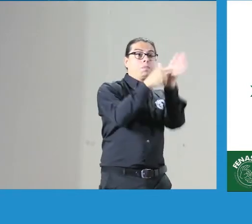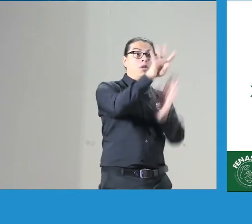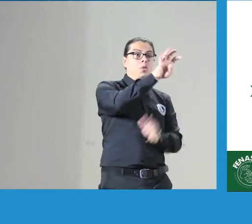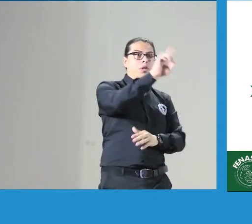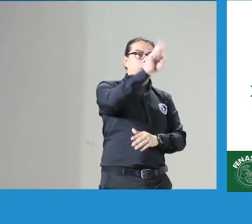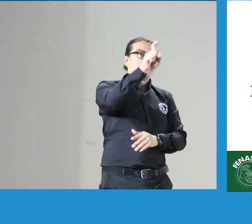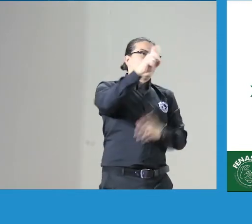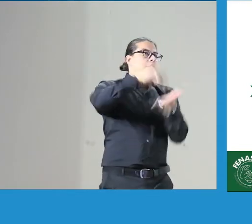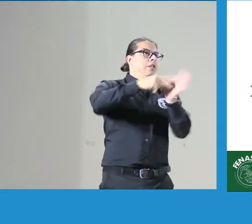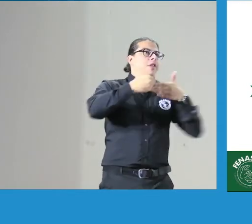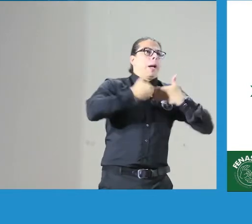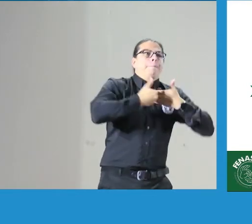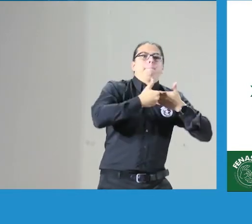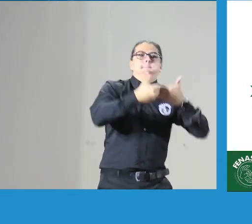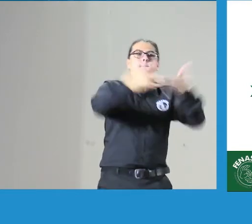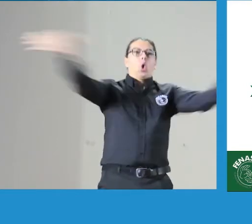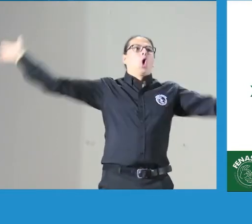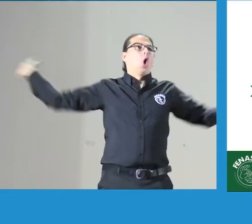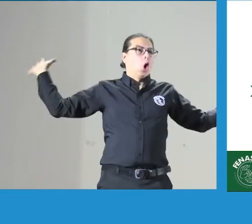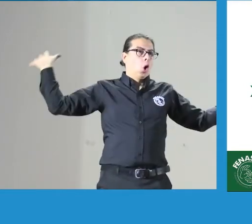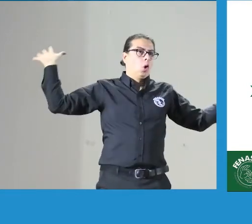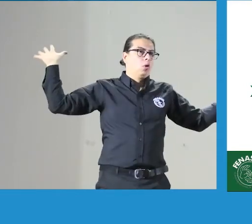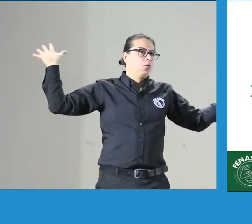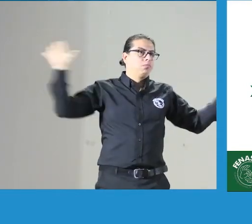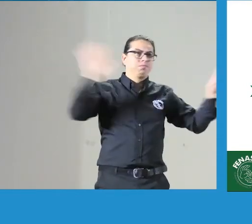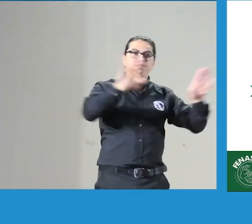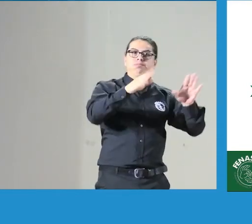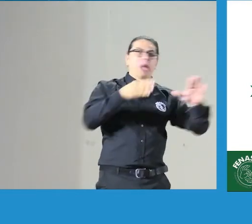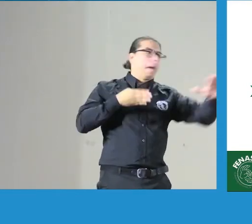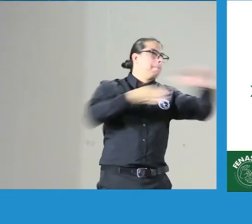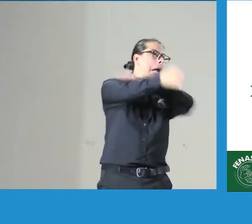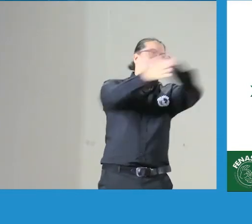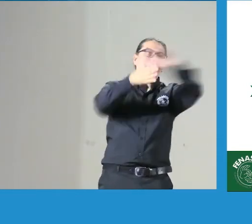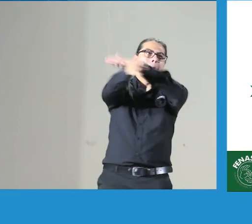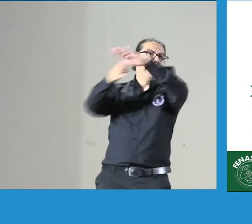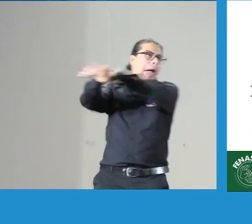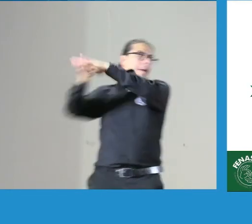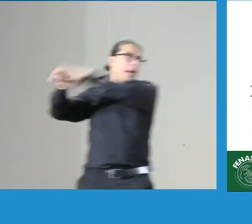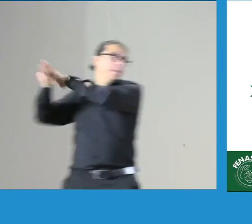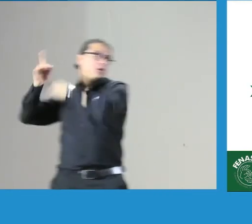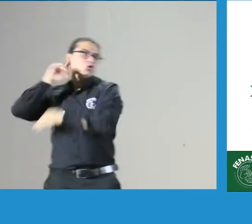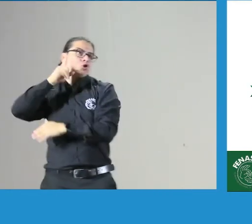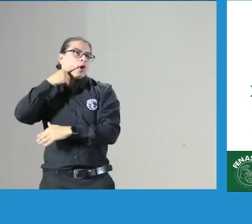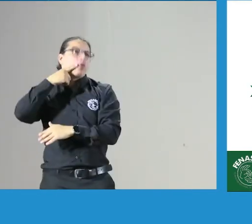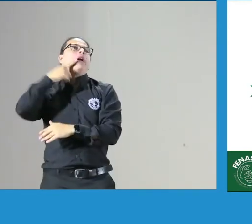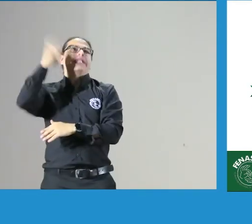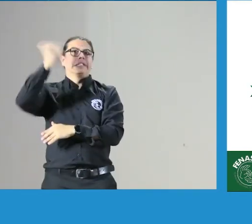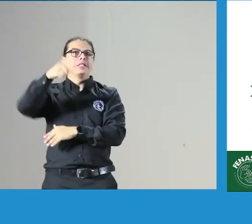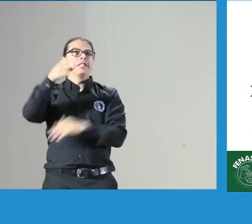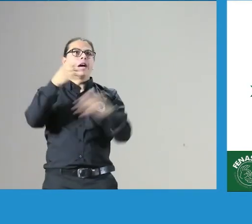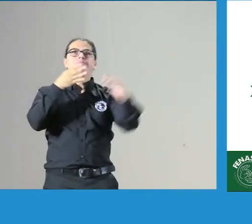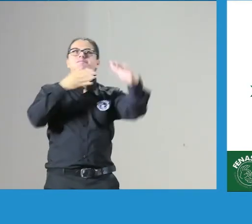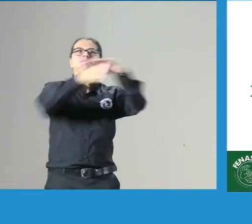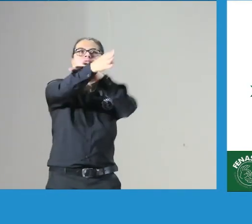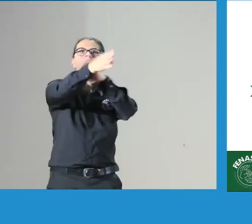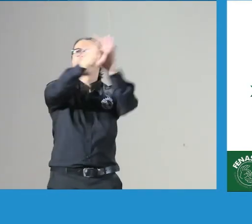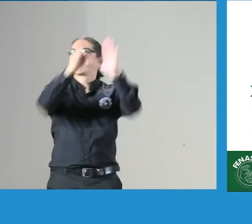324 de 1996 hace esa apertura la apertura a la accesibilidad de las